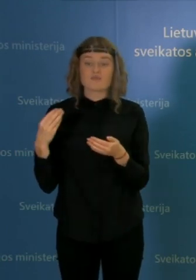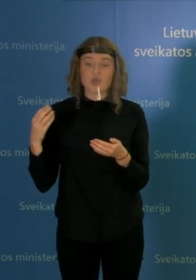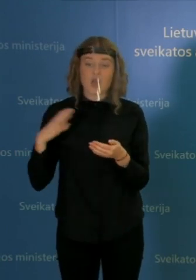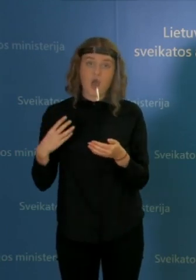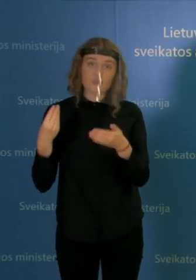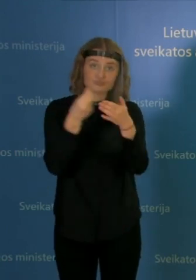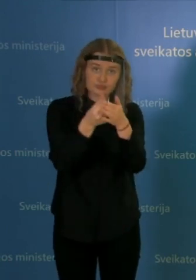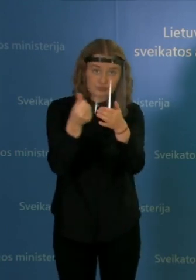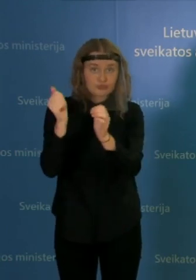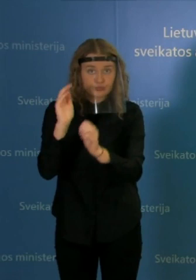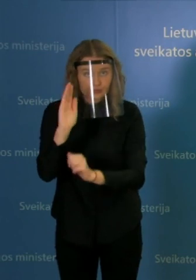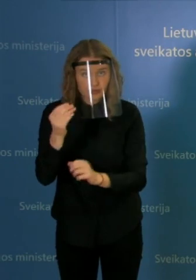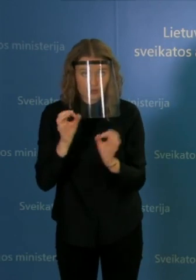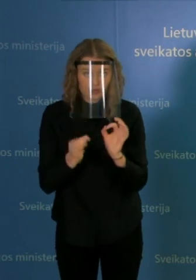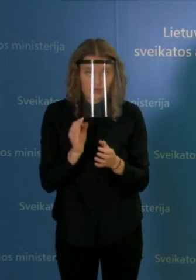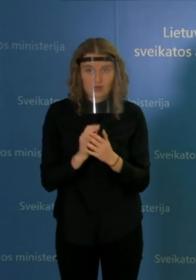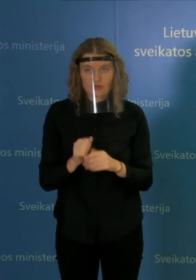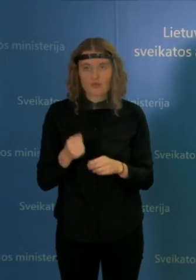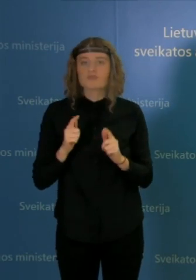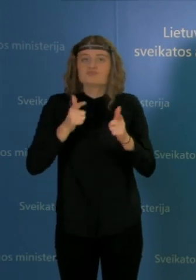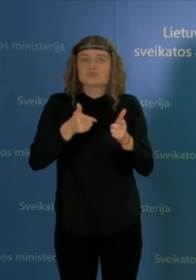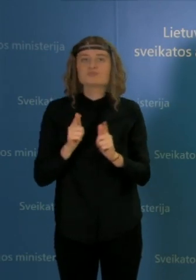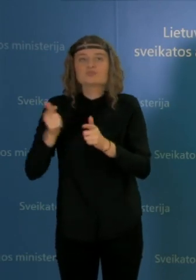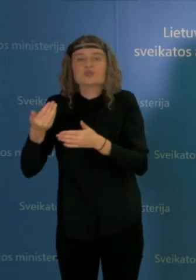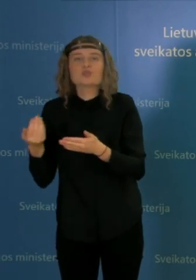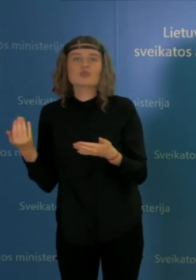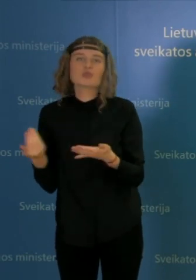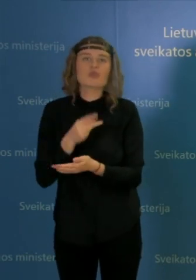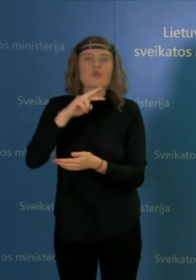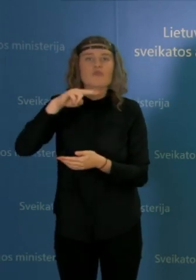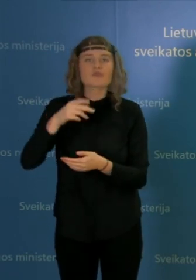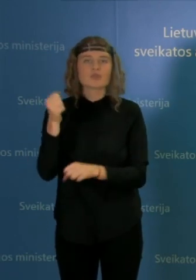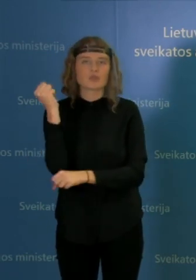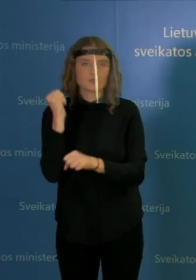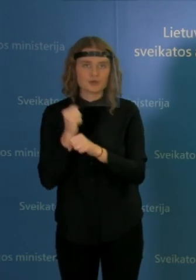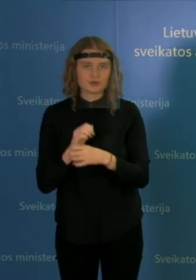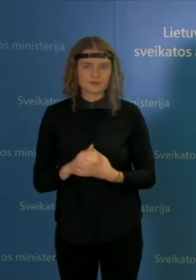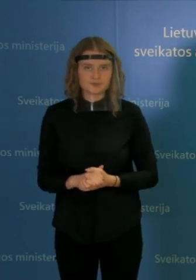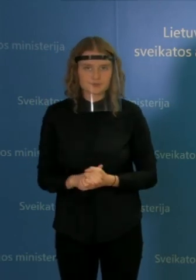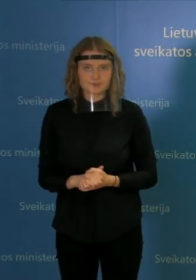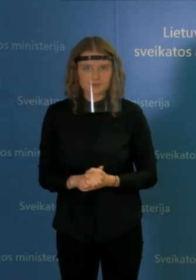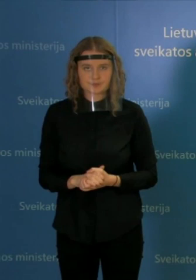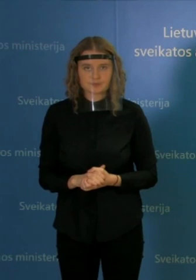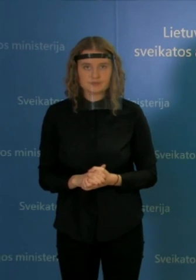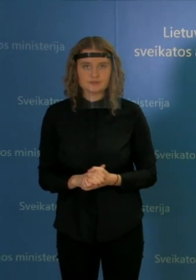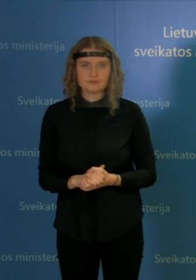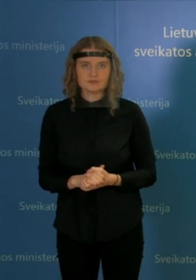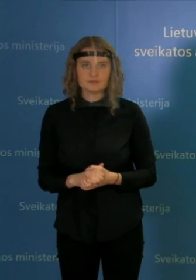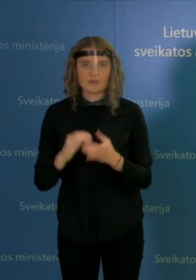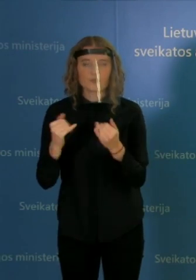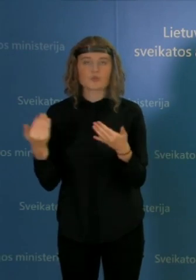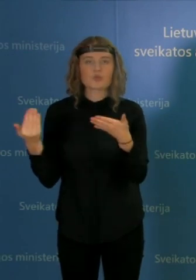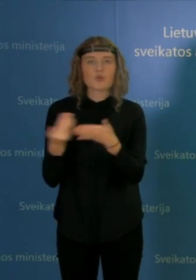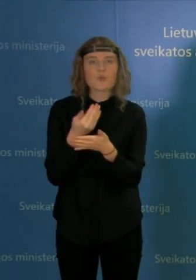įsidarbinti vaistinikus. Išraštos jūsų tų klausimų bus vėliau. Dabar jungiamės prie naujieno